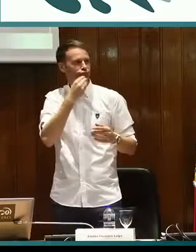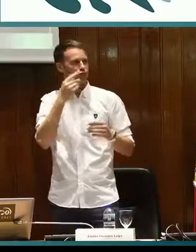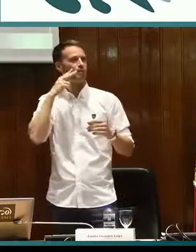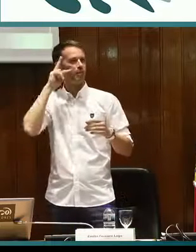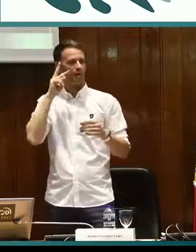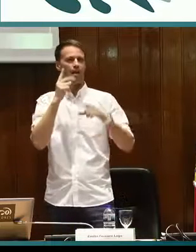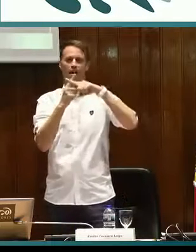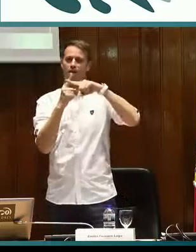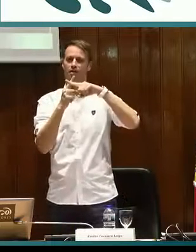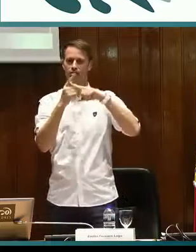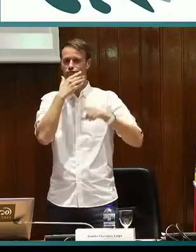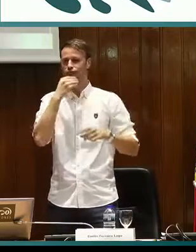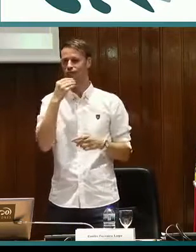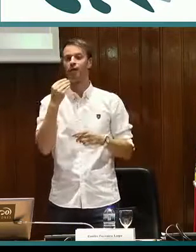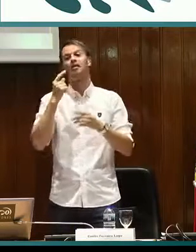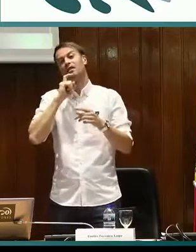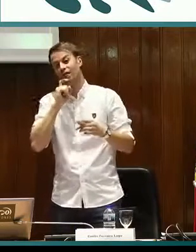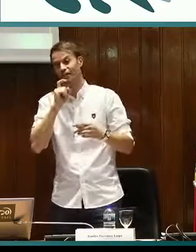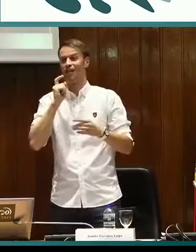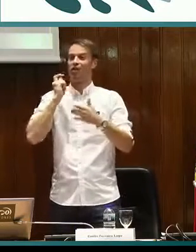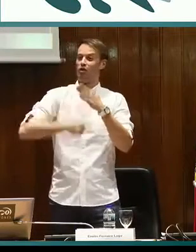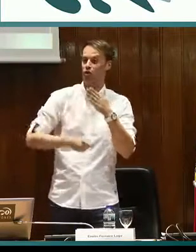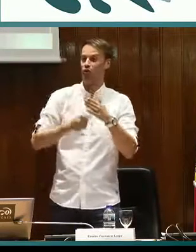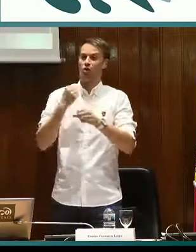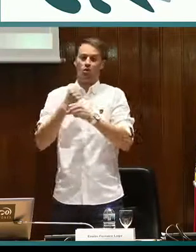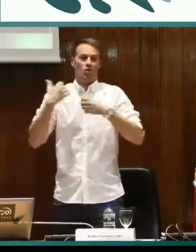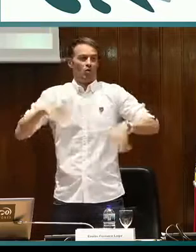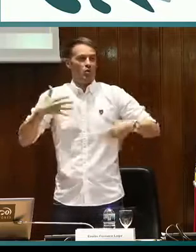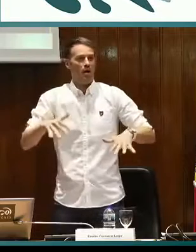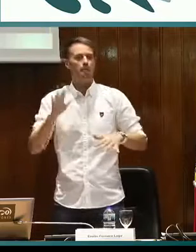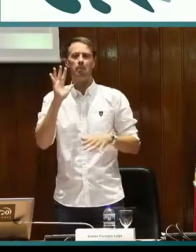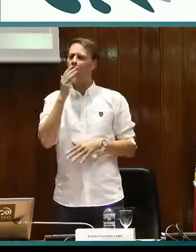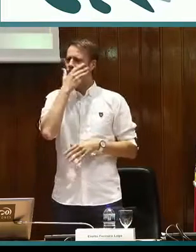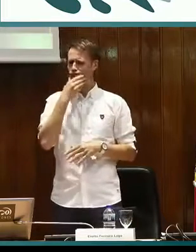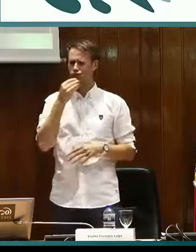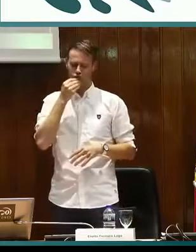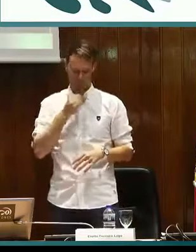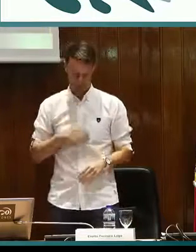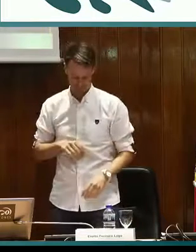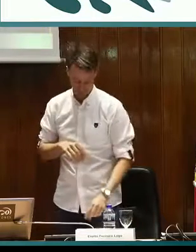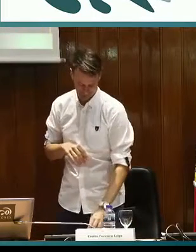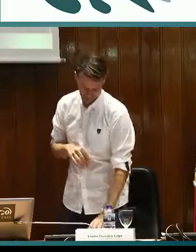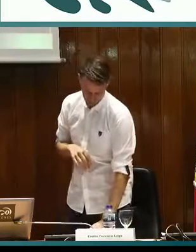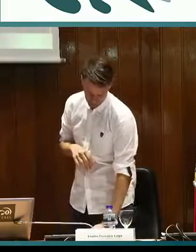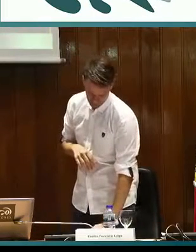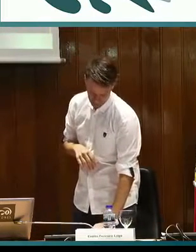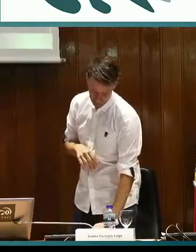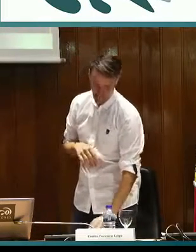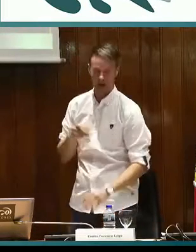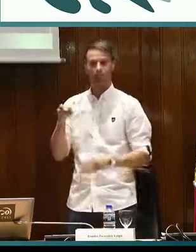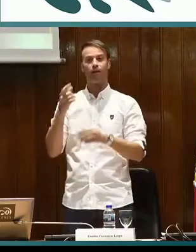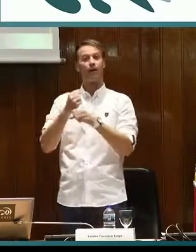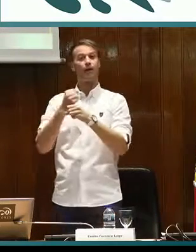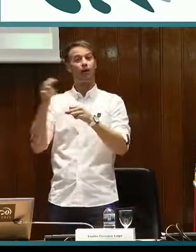buscar recursos para que al final quede bonito y que sea una experiencia muy positiva, difícil y dura. Un trabajo bastante ardo, pero muy bonito. Y el